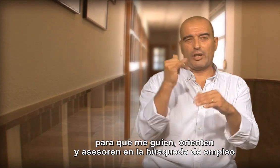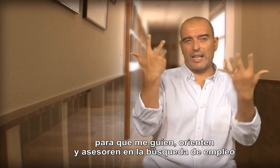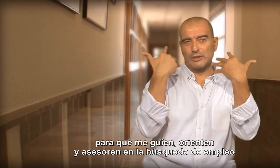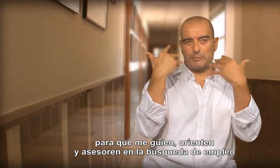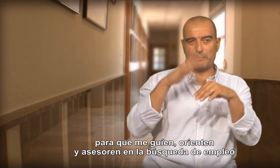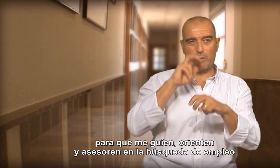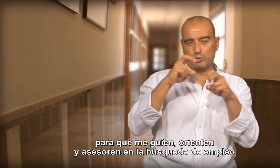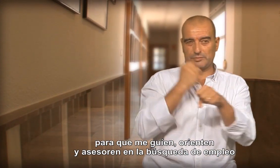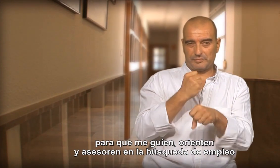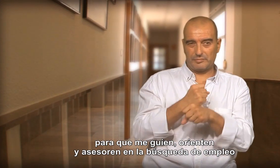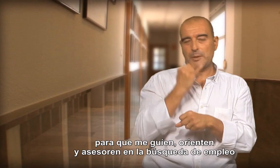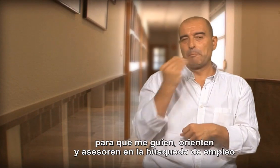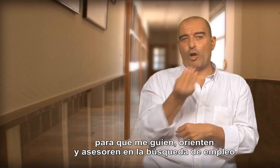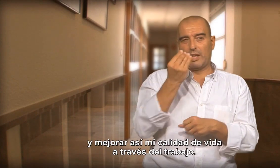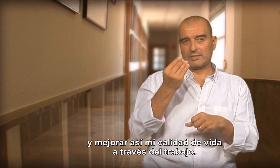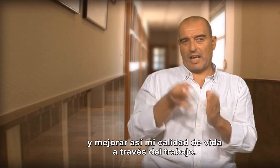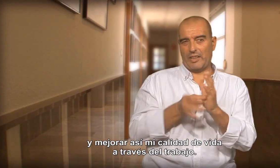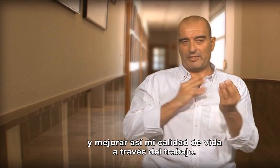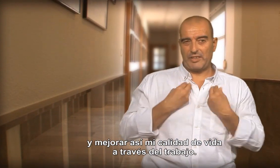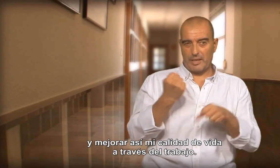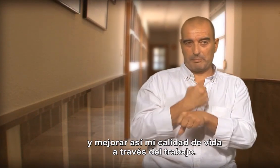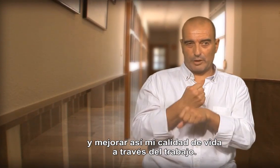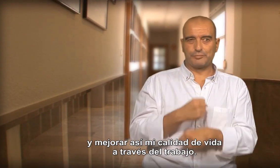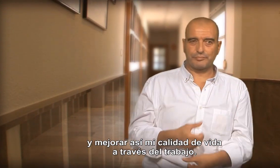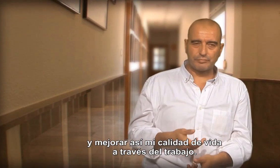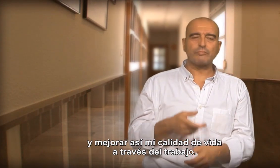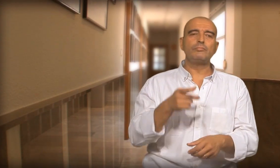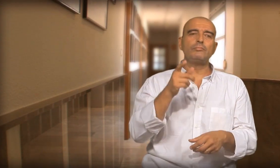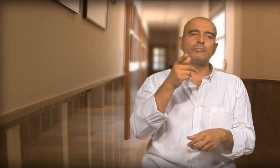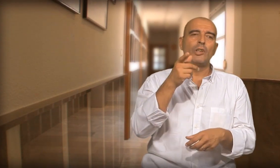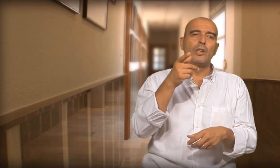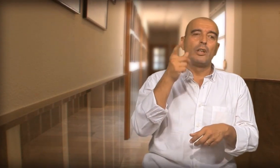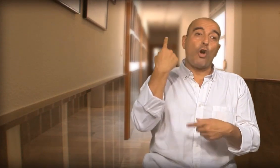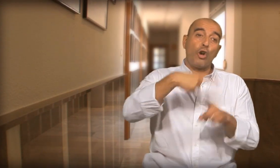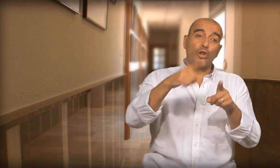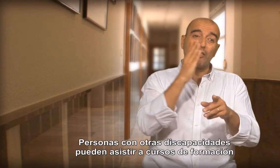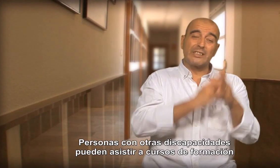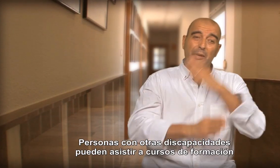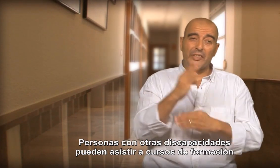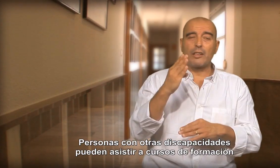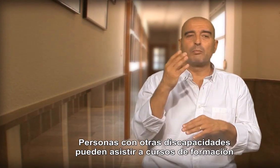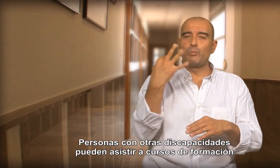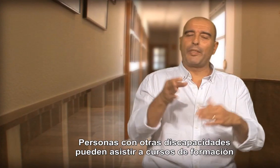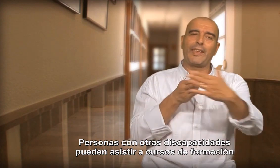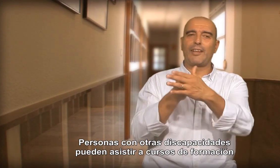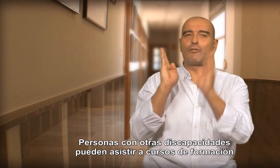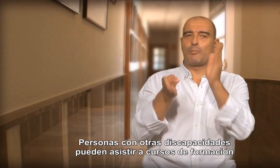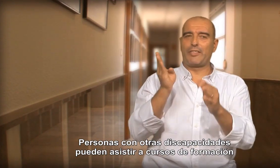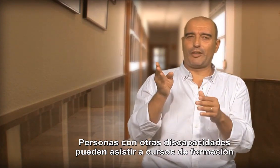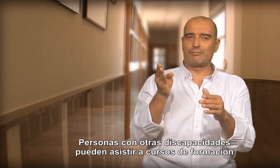búsqueda de empleo y mejorar así mi calidad de vida a través del trabajo. Personas con otras discapacidades pueden asistir a cursos de formación, pero las